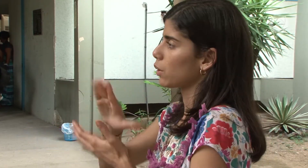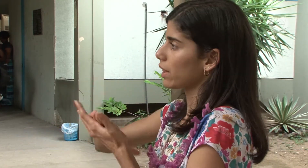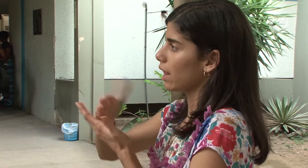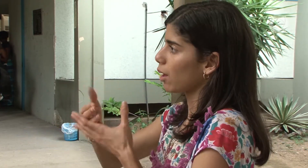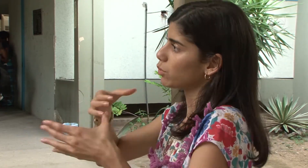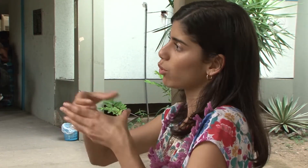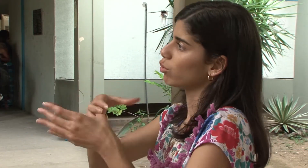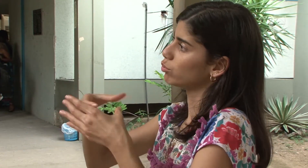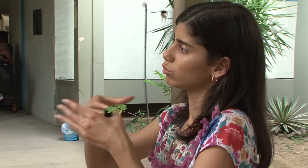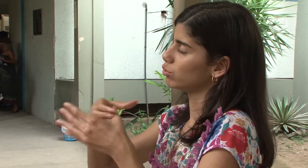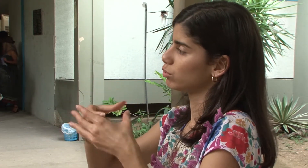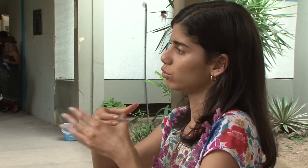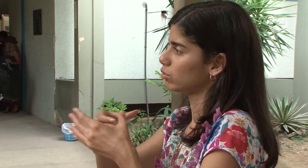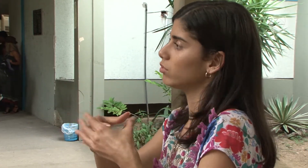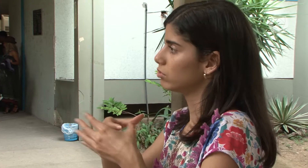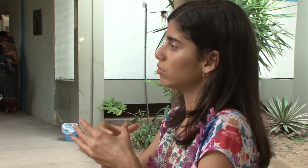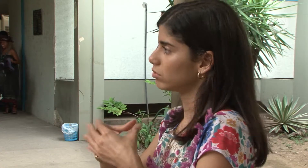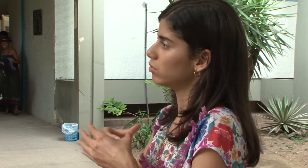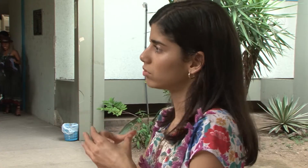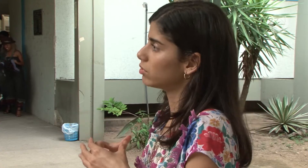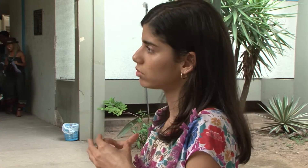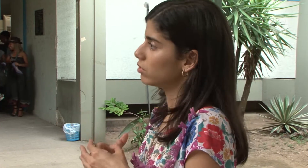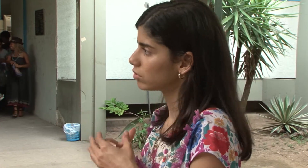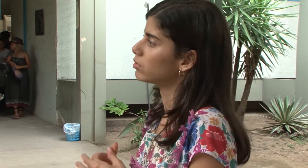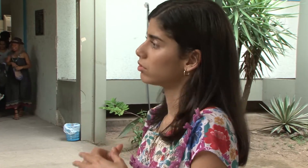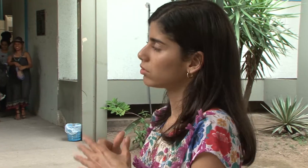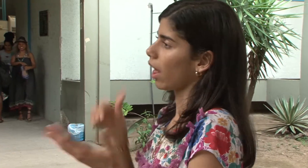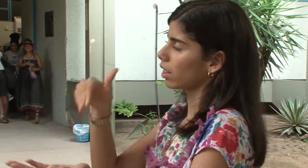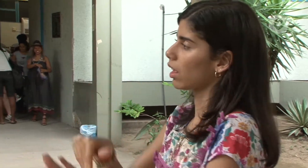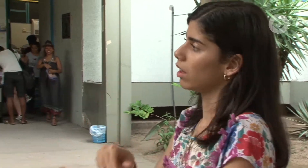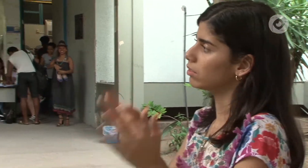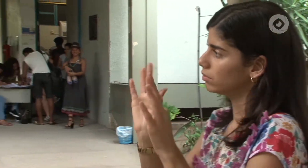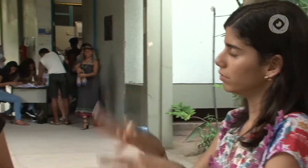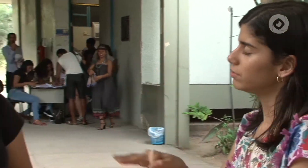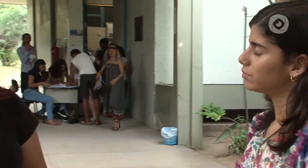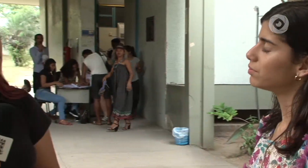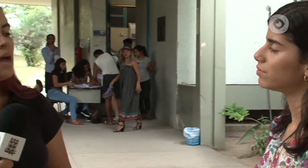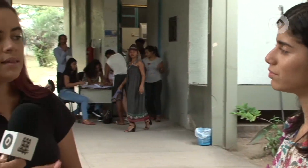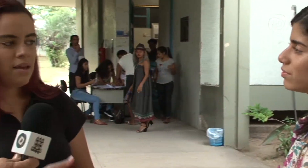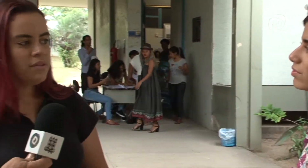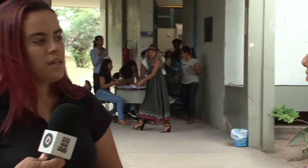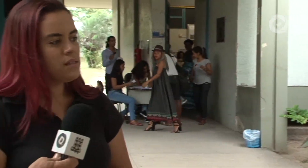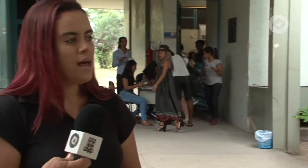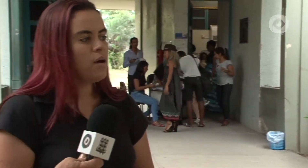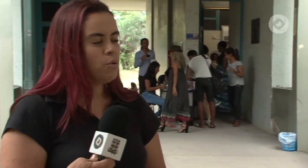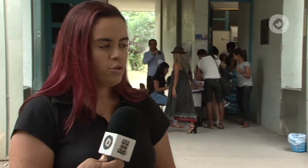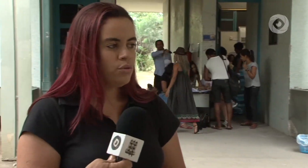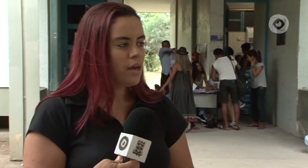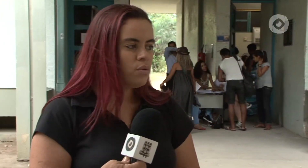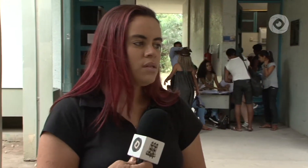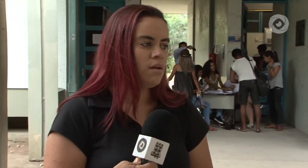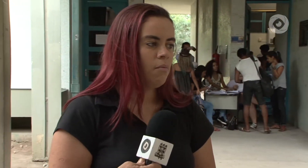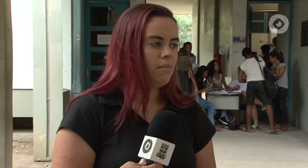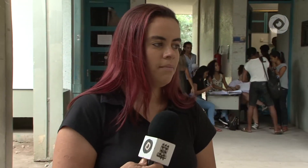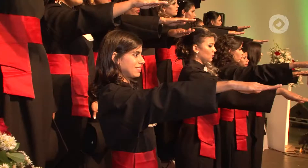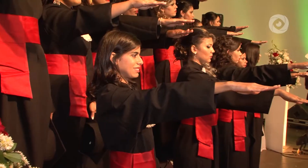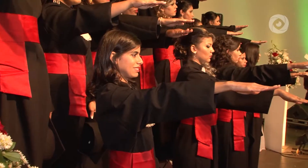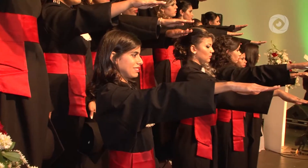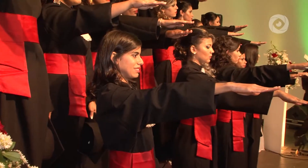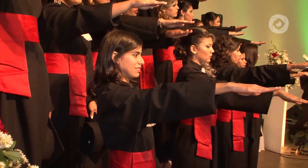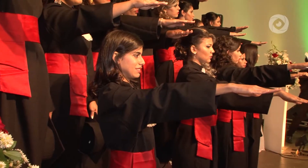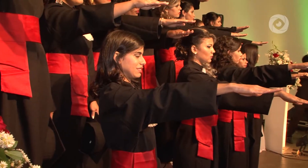também para conseguir isso, para conseguir um intérprete aqui, para que tivesse concursos. Até finalizar o meu estudo de graduação.